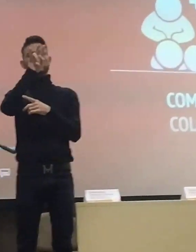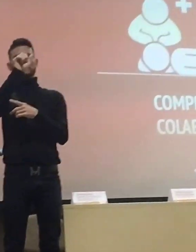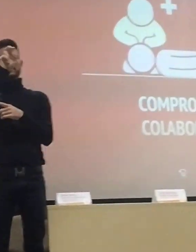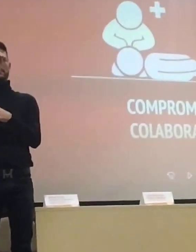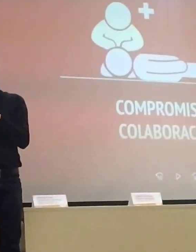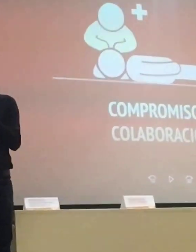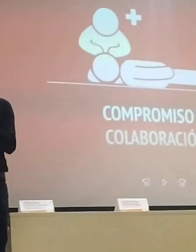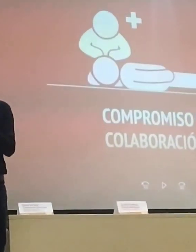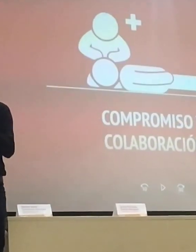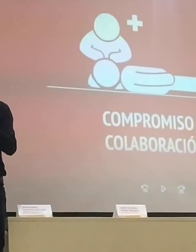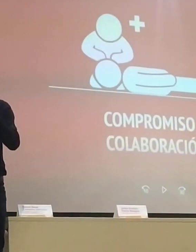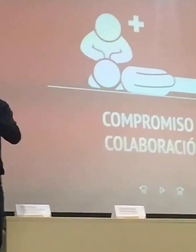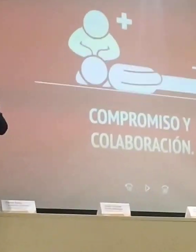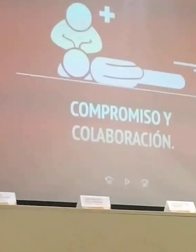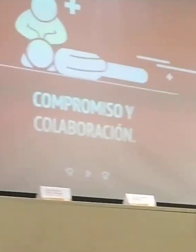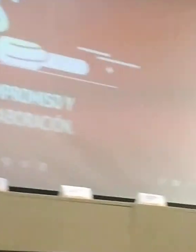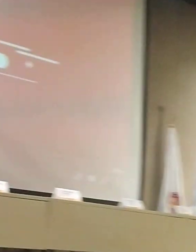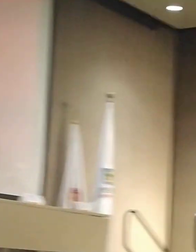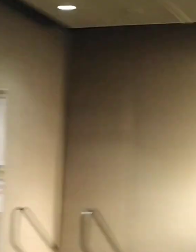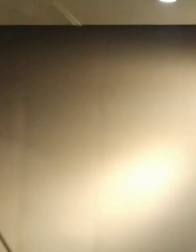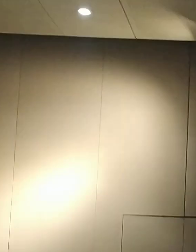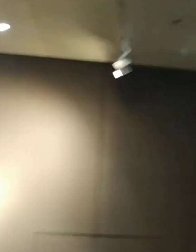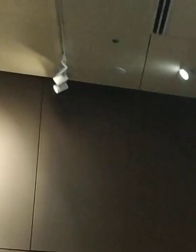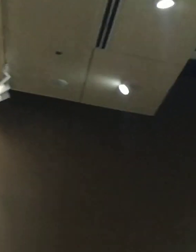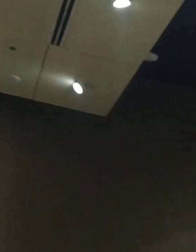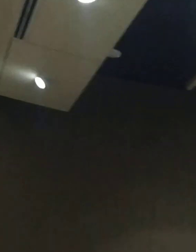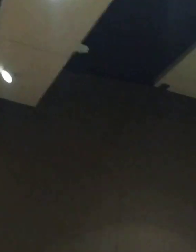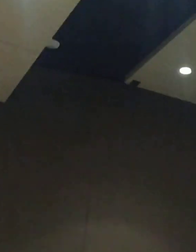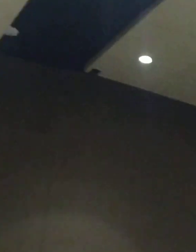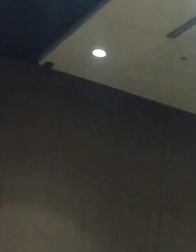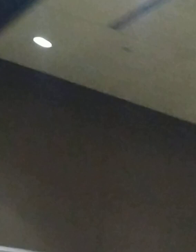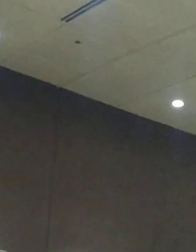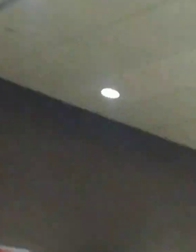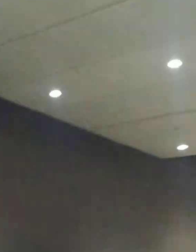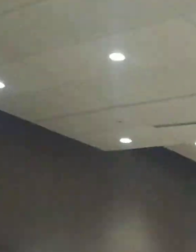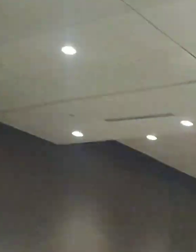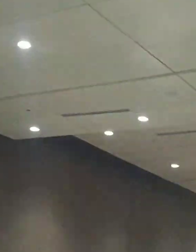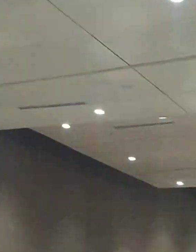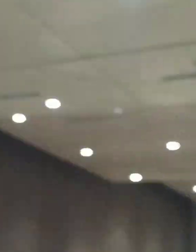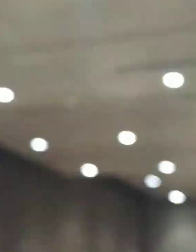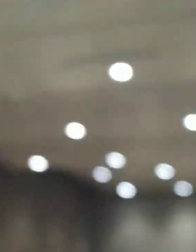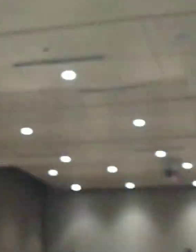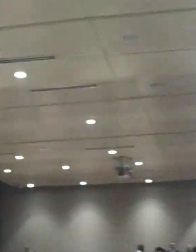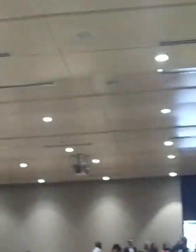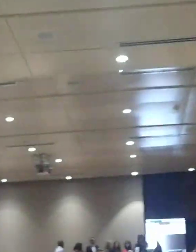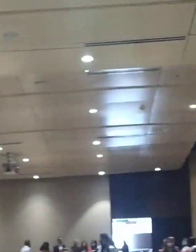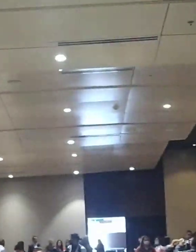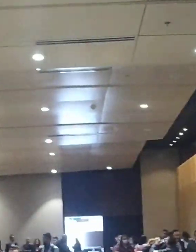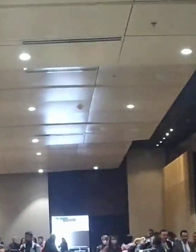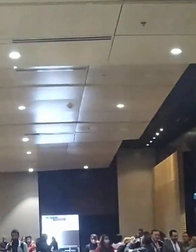de esta hora de la mañana